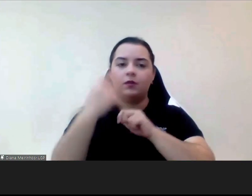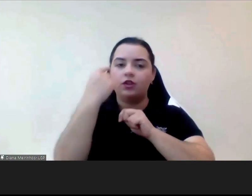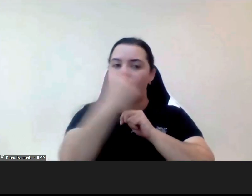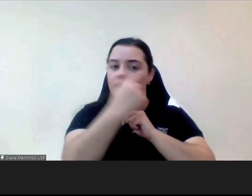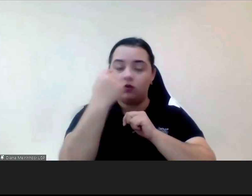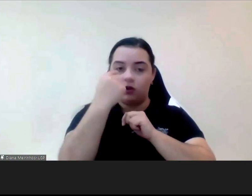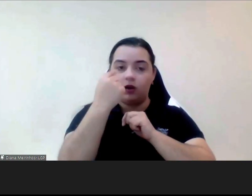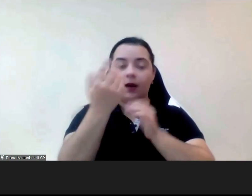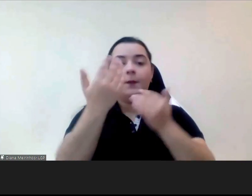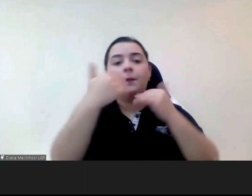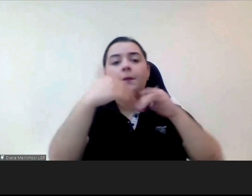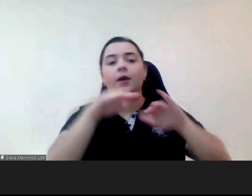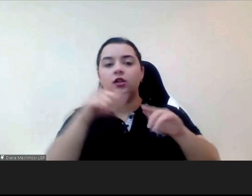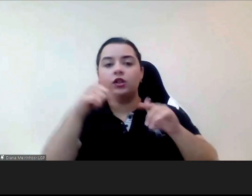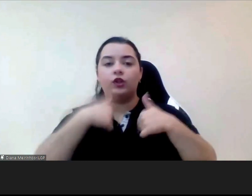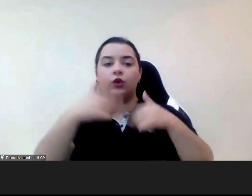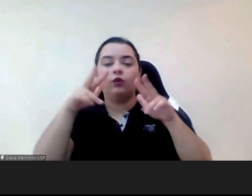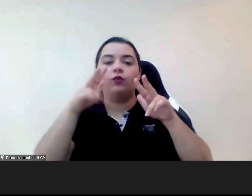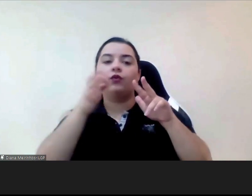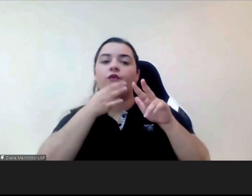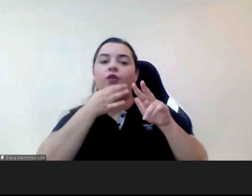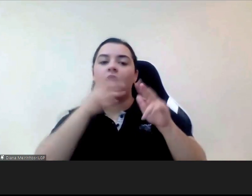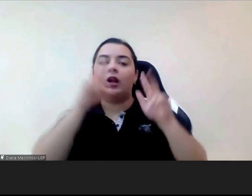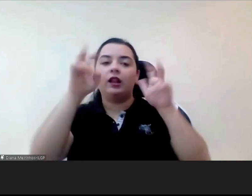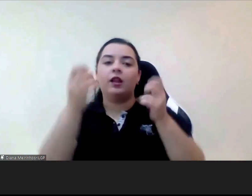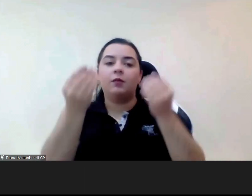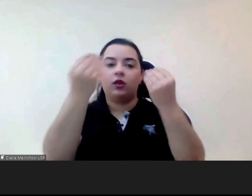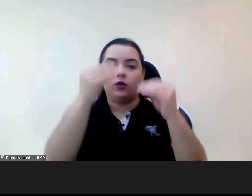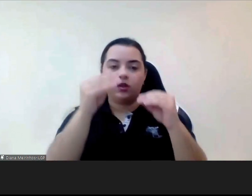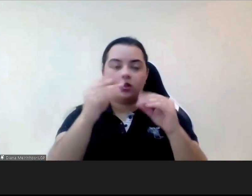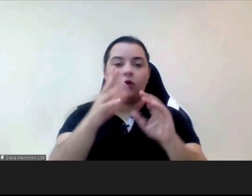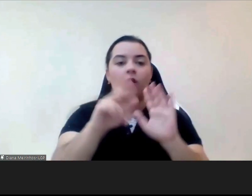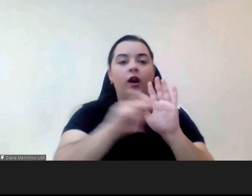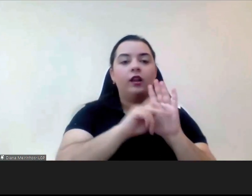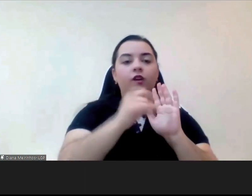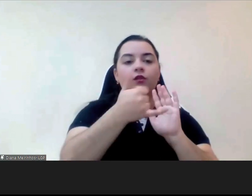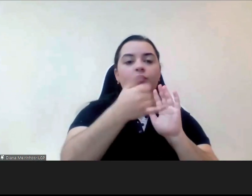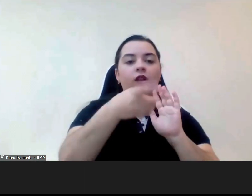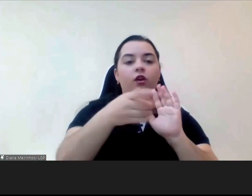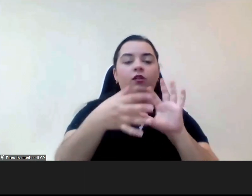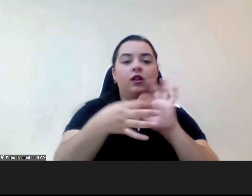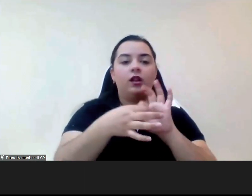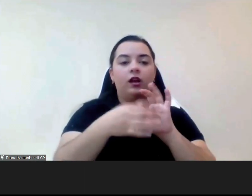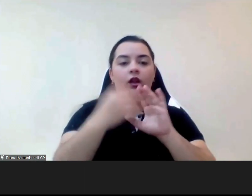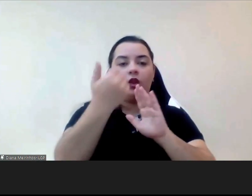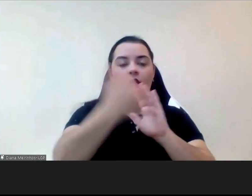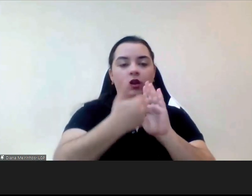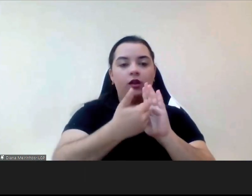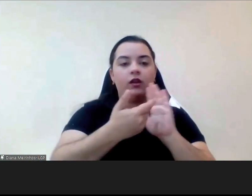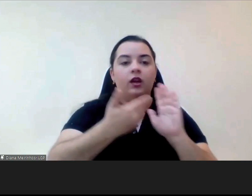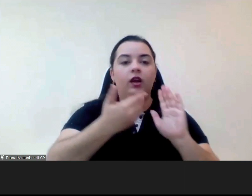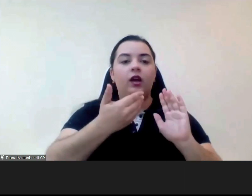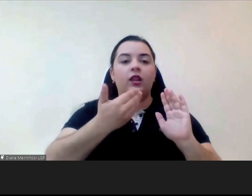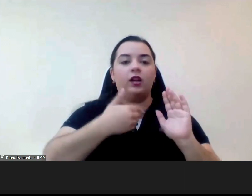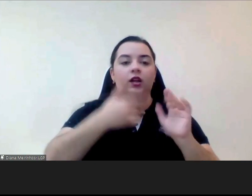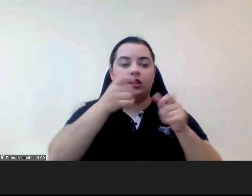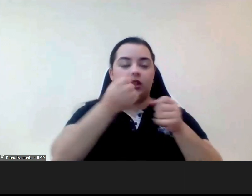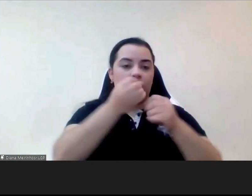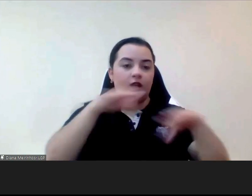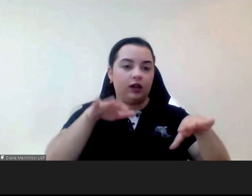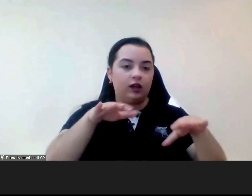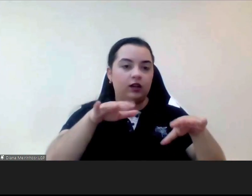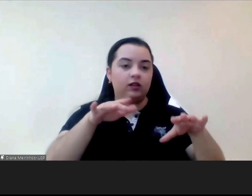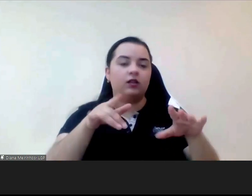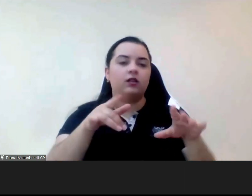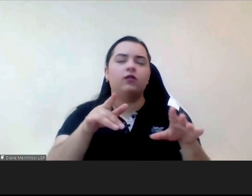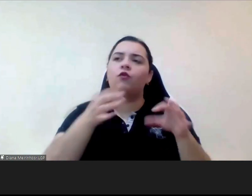no artigo 29 da convenção sobre os direitos da criança fala-se dos fins da educação e nós temos insistido muito nesse